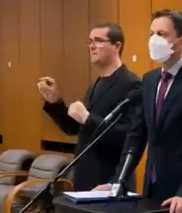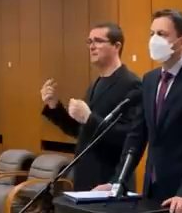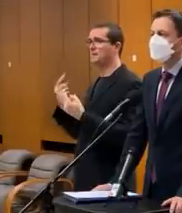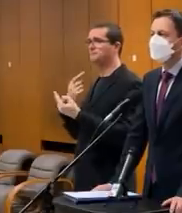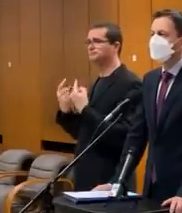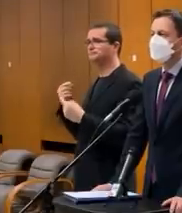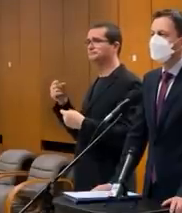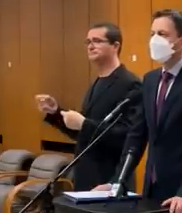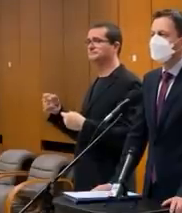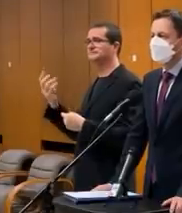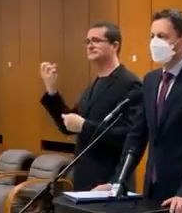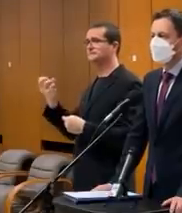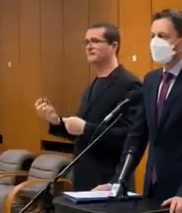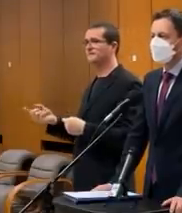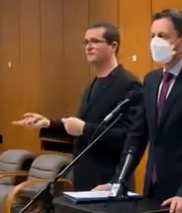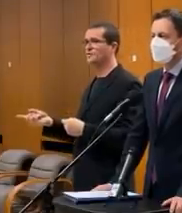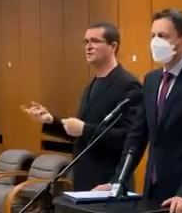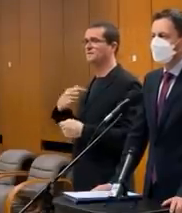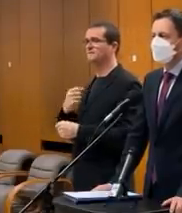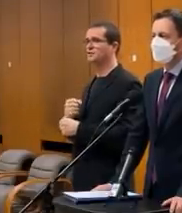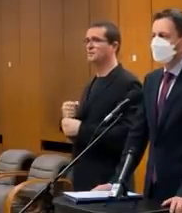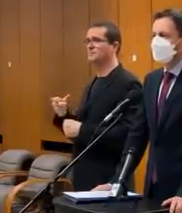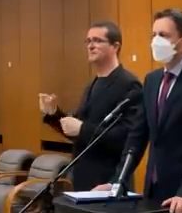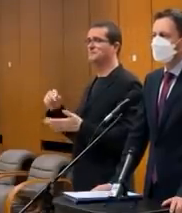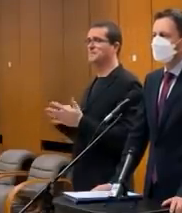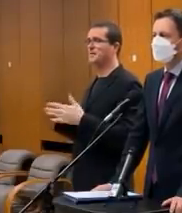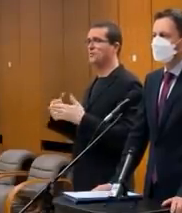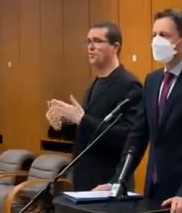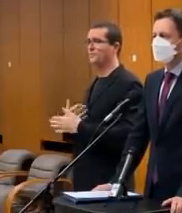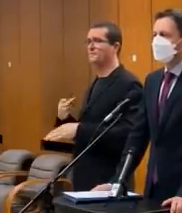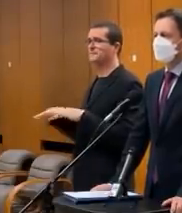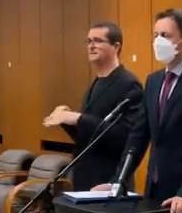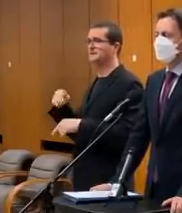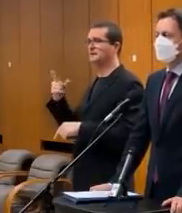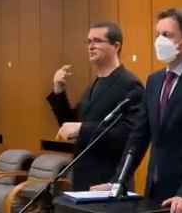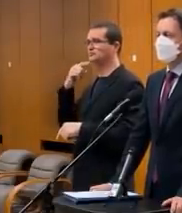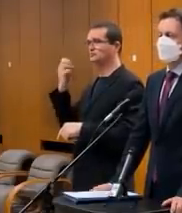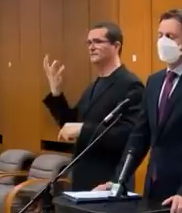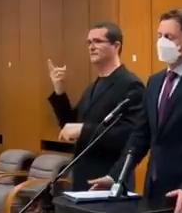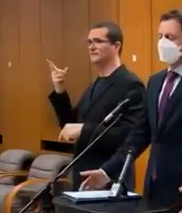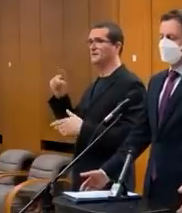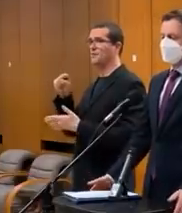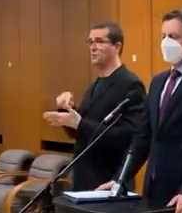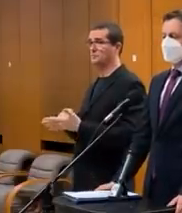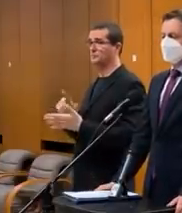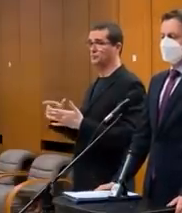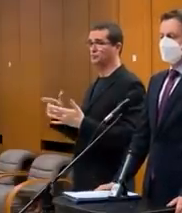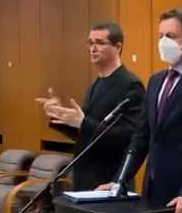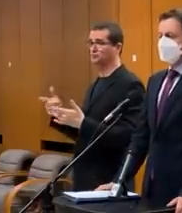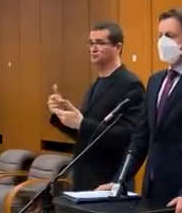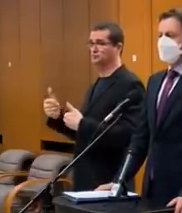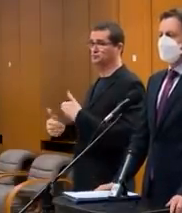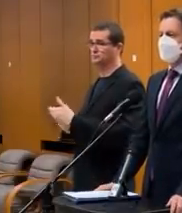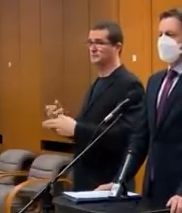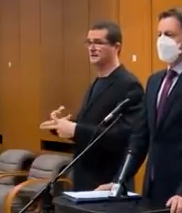urokovania. Tam na tom samochore, ktorý ste vyrobili prepláv odnávodnú, ktorý ste tu pán minister Kocerbená. Tejto otázky posunulosti sa nie tam ďalej?